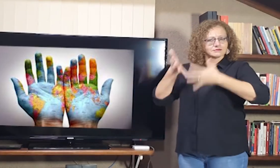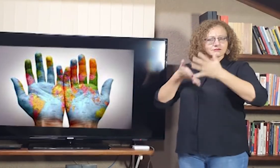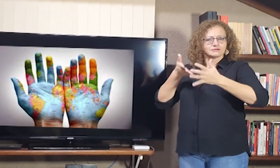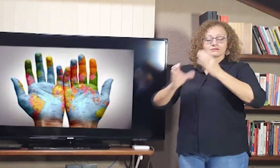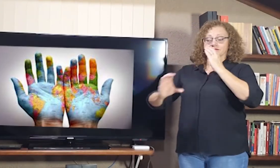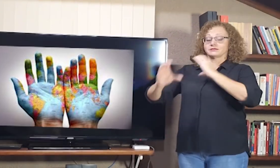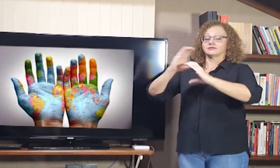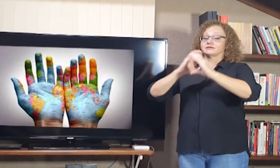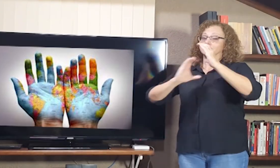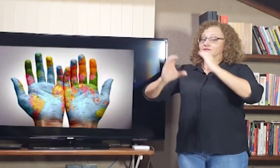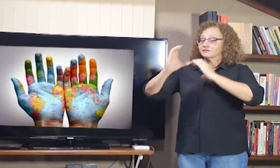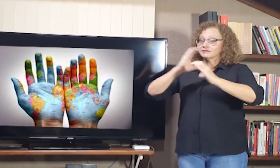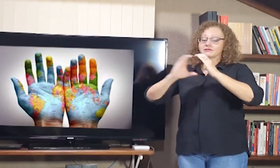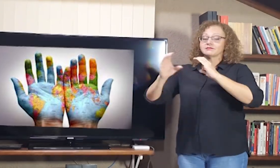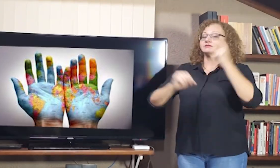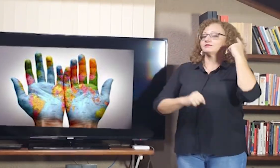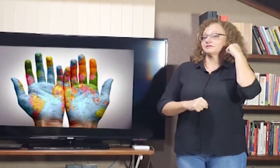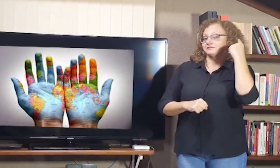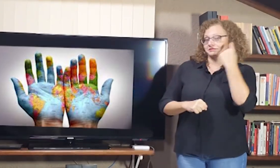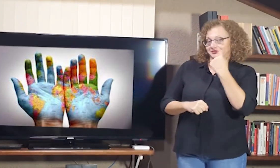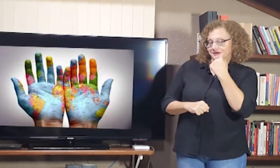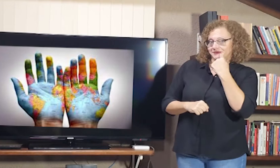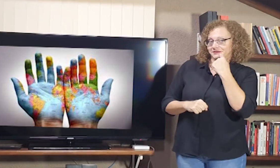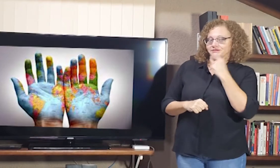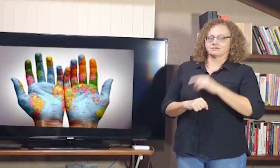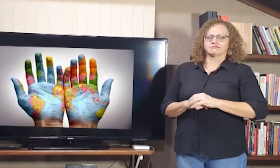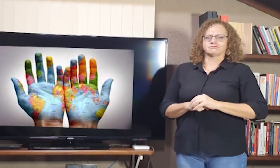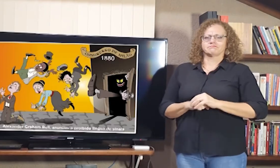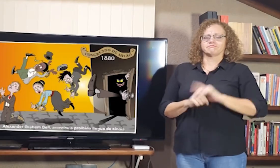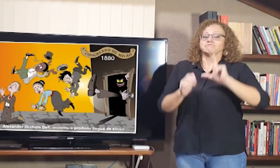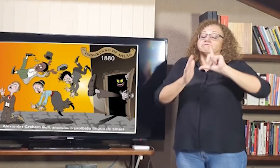como um marco histórico na comunicação desses sujeitos.